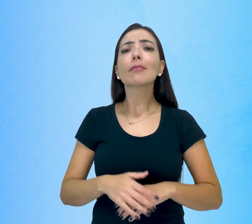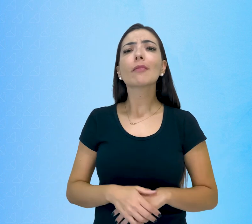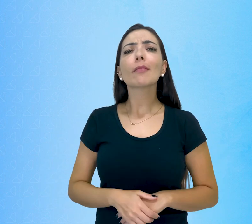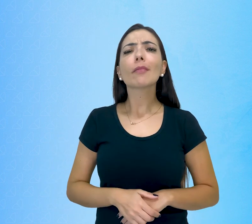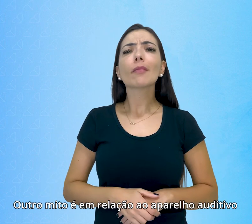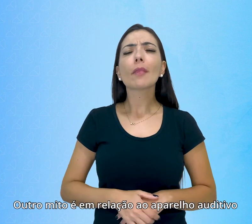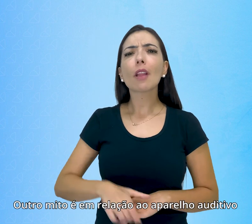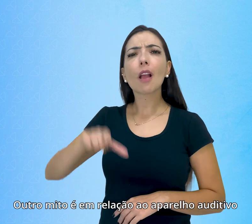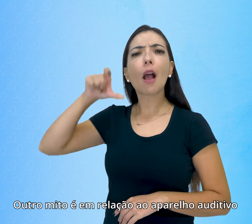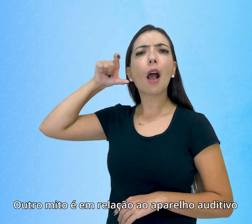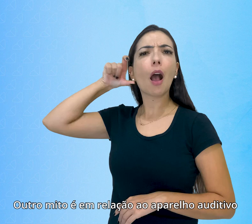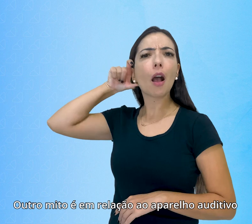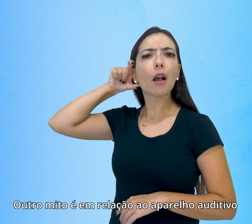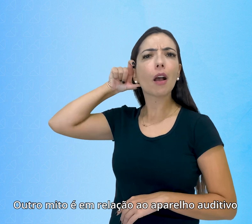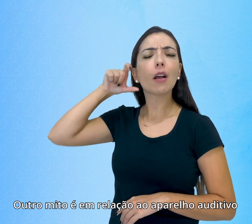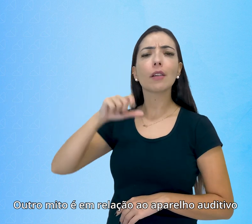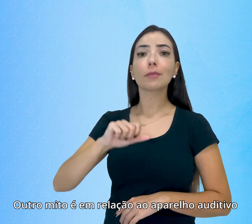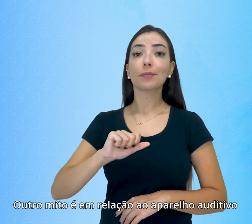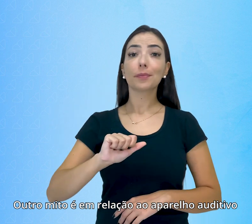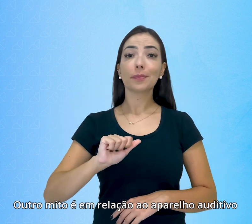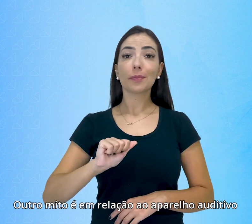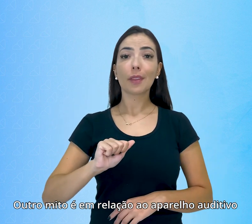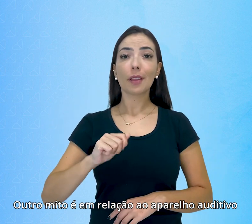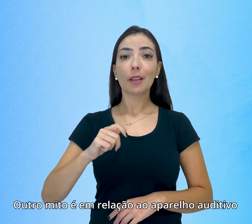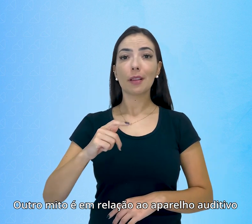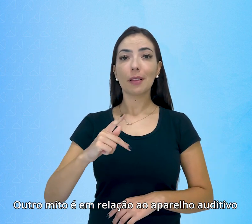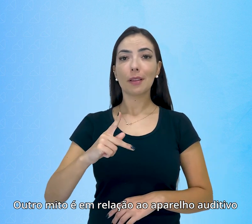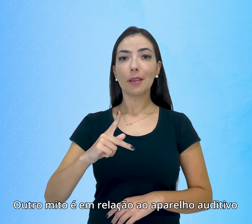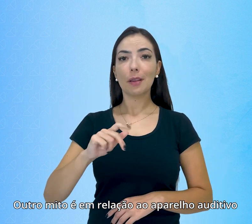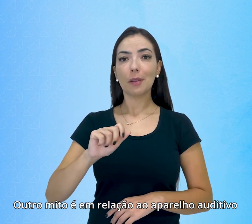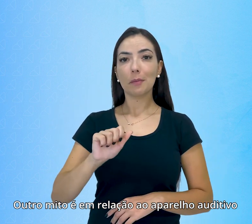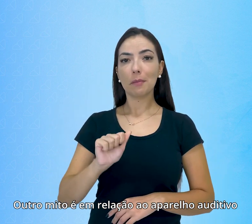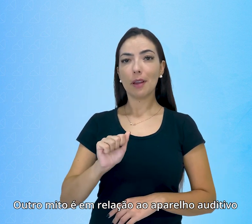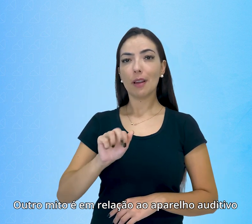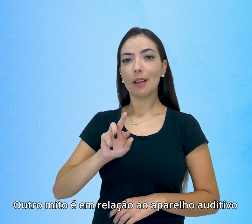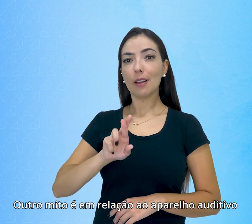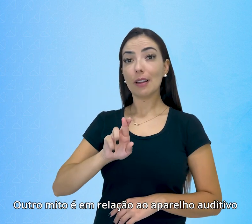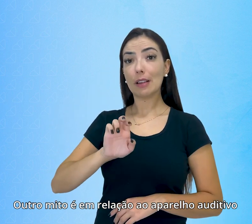Outro mito é em relação ao aparelho auditivo.